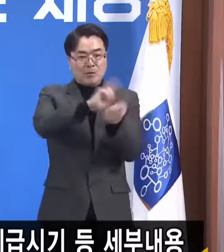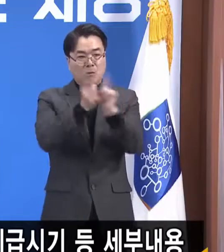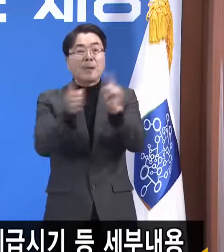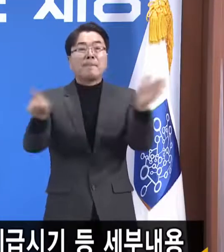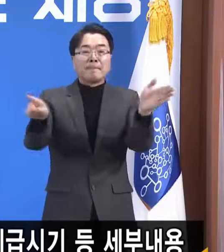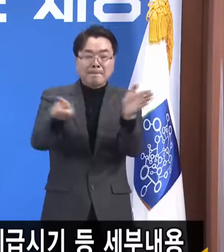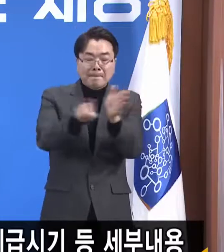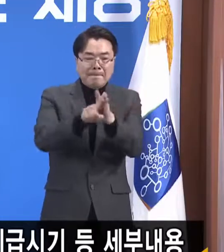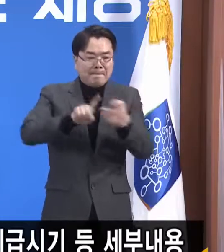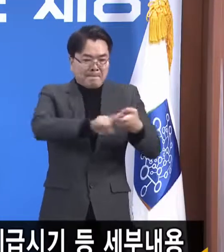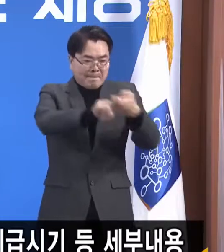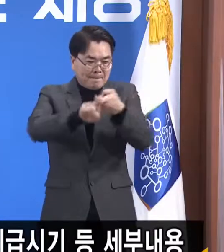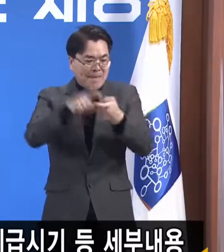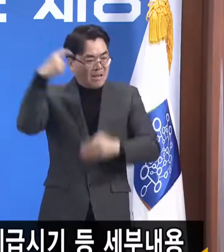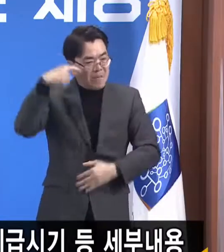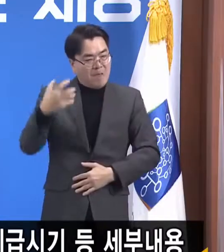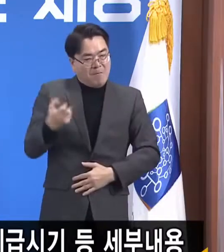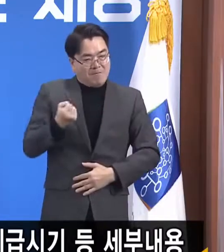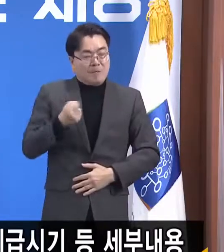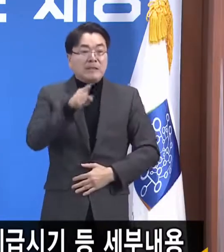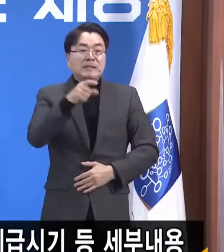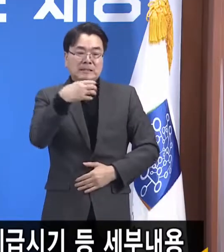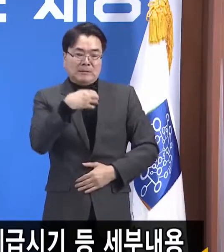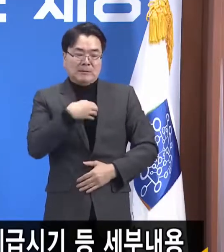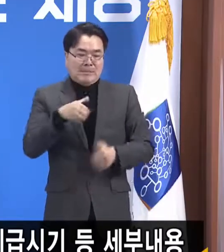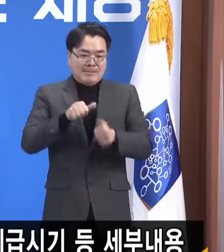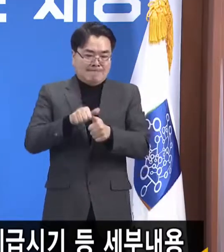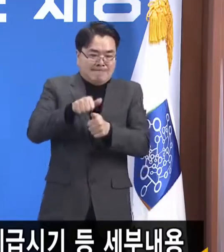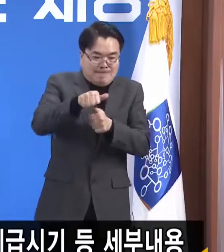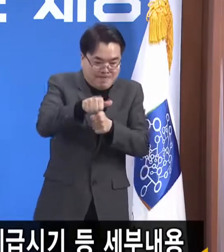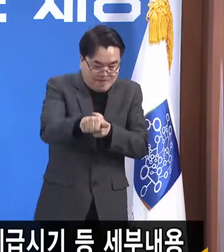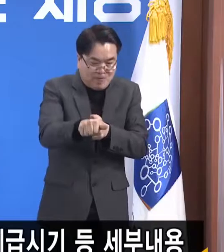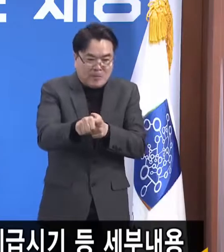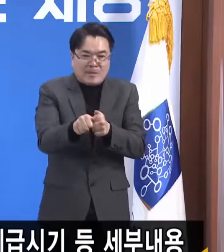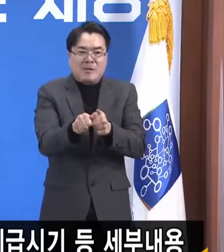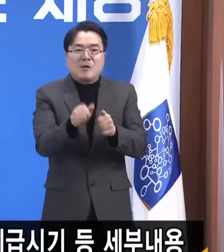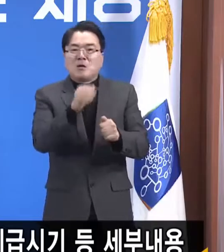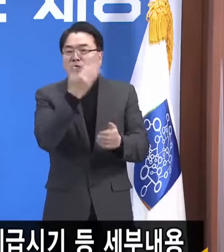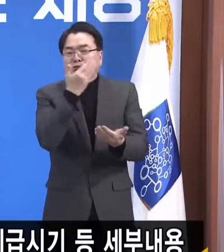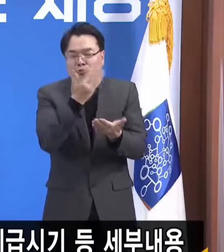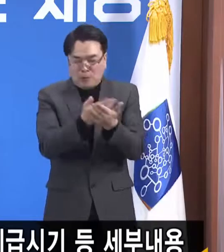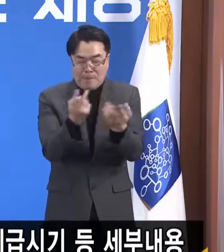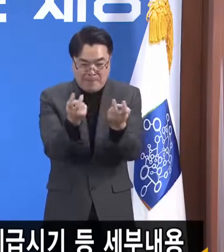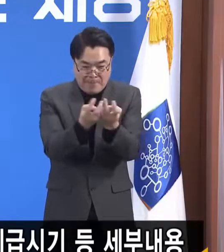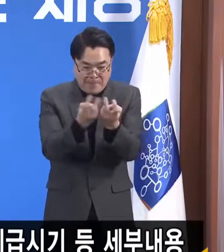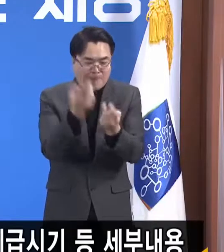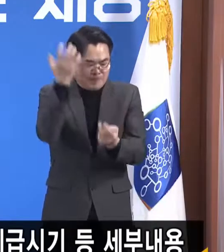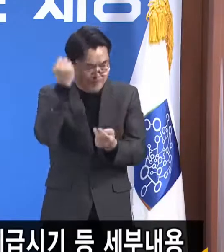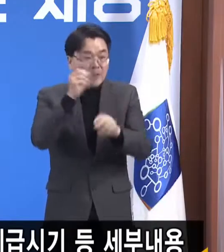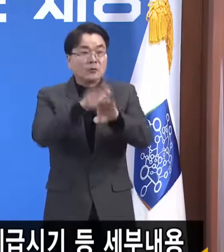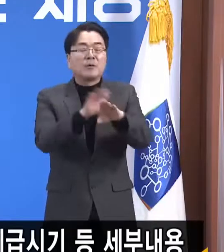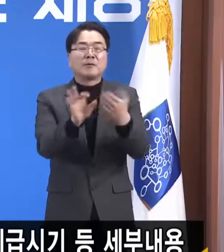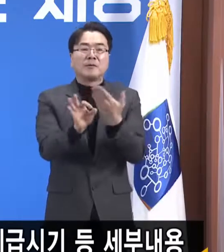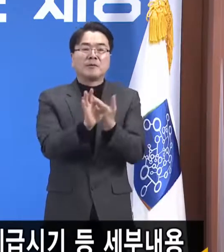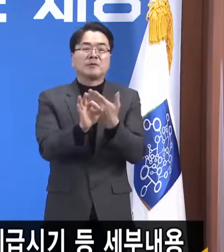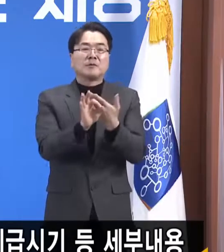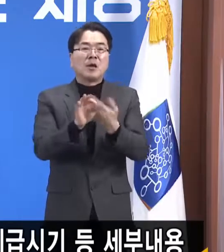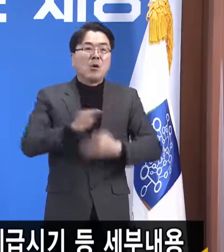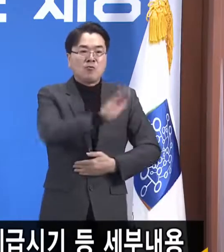믿음과 연대가 위기 극복의 비결이라는 사실을 잊지 않는다면 우리는 다시